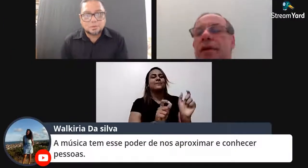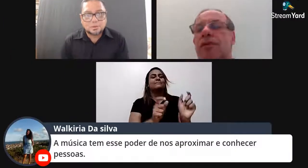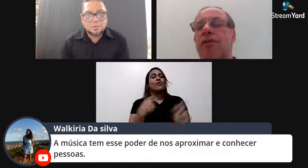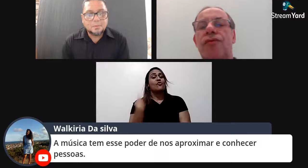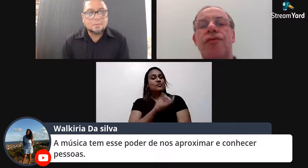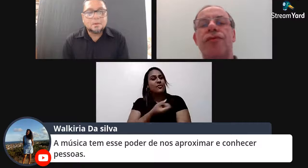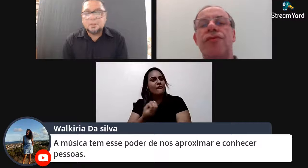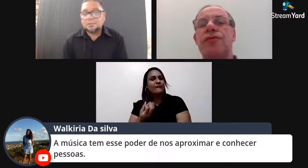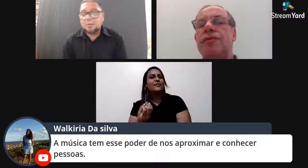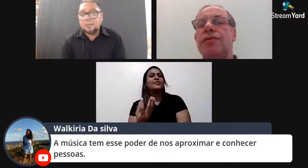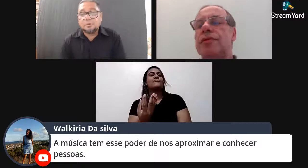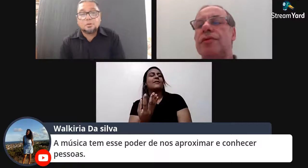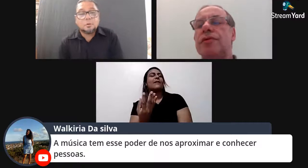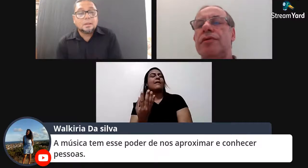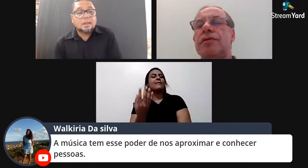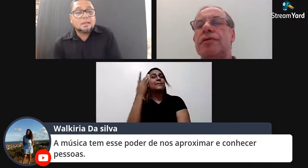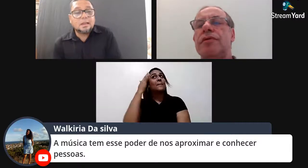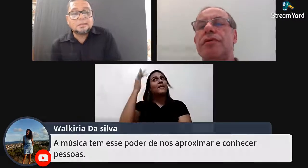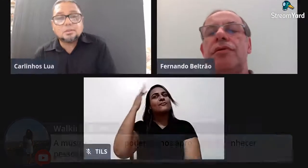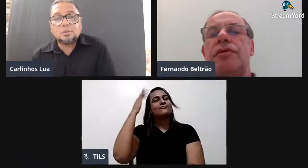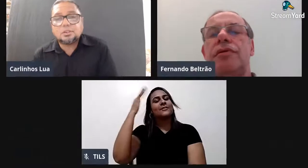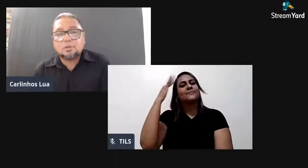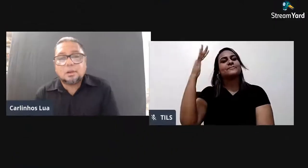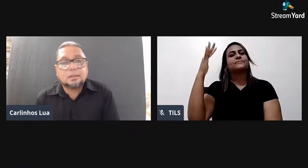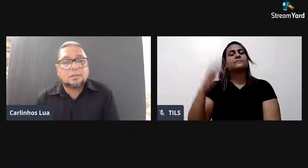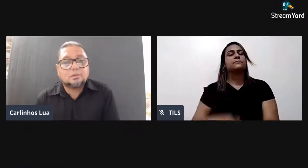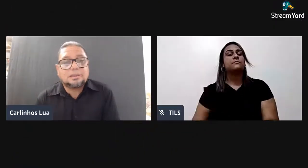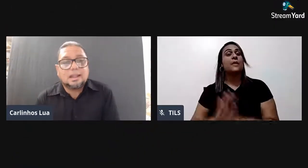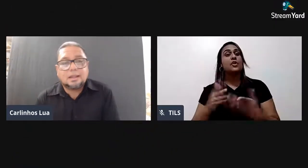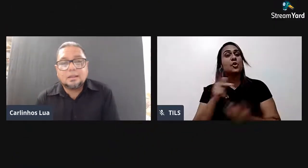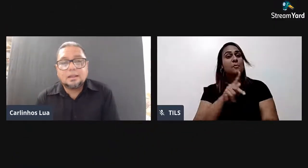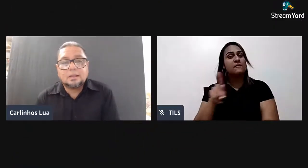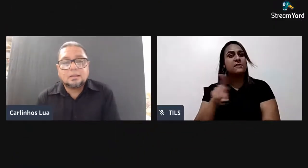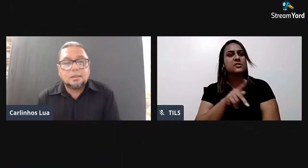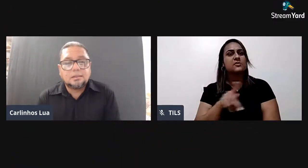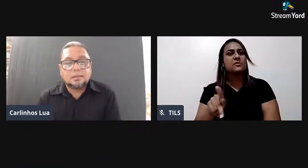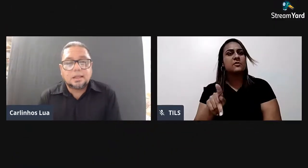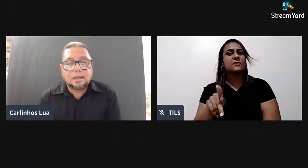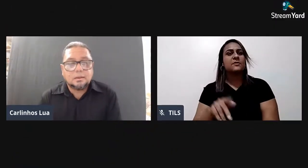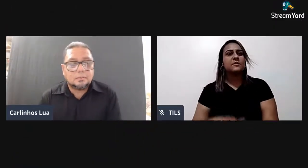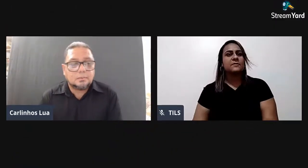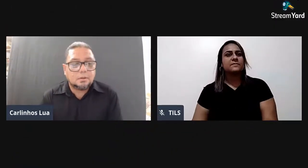música. Mas vamos lá. Professor. E essa sua história. Essa sua ideia. De ensinar. Eita.